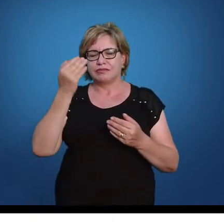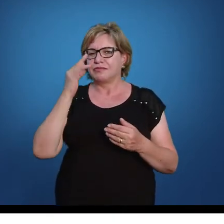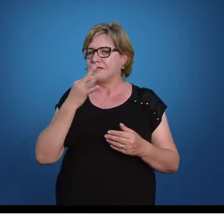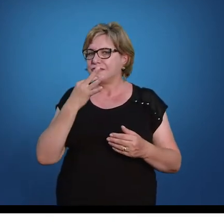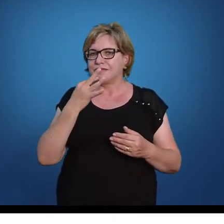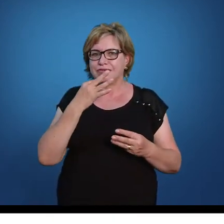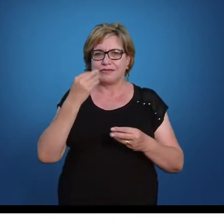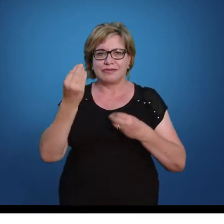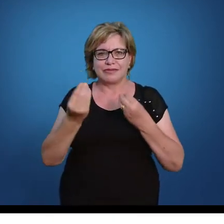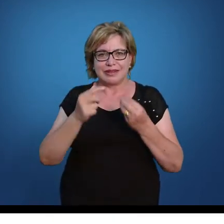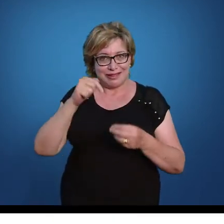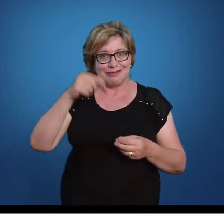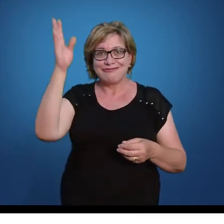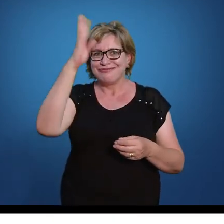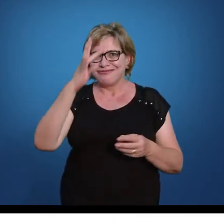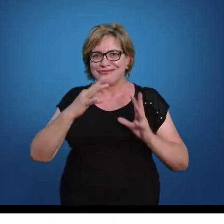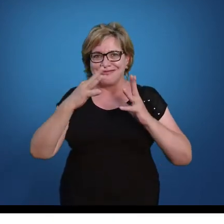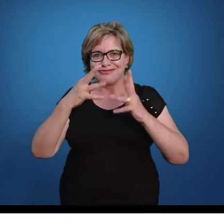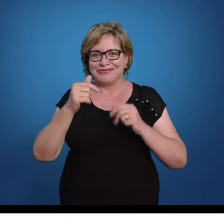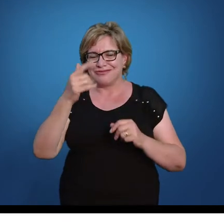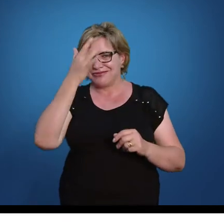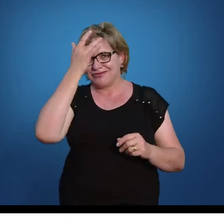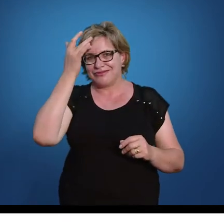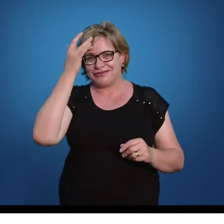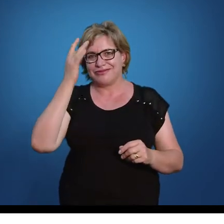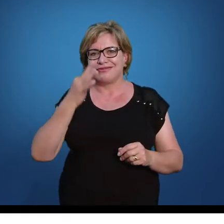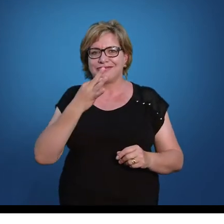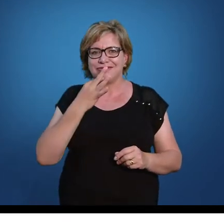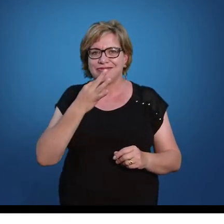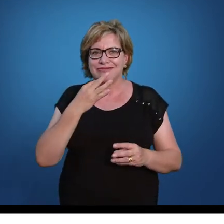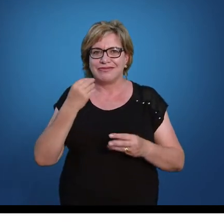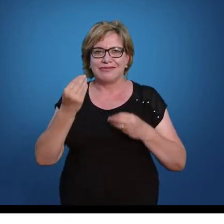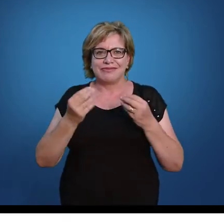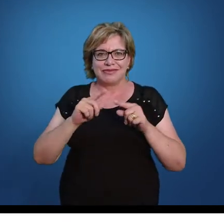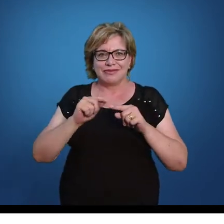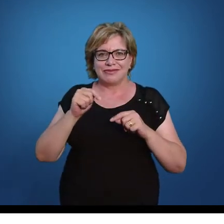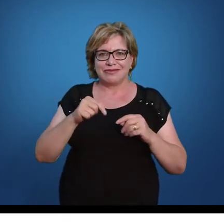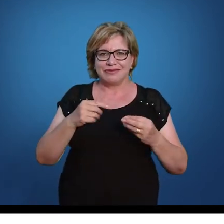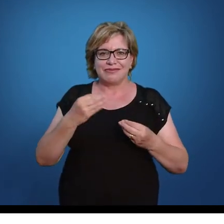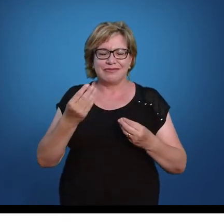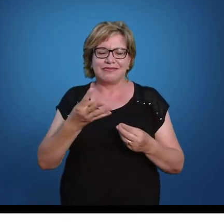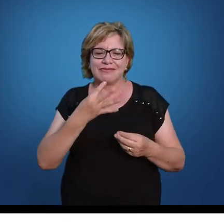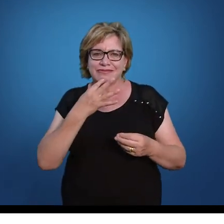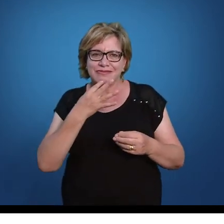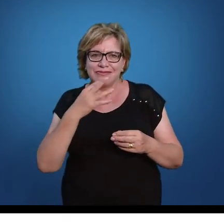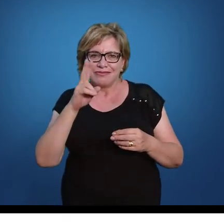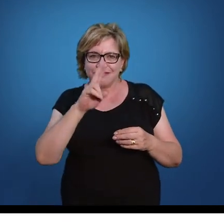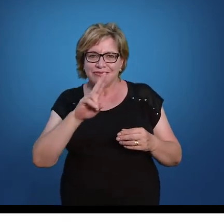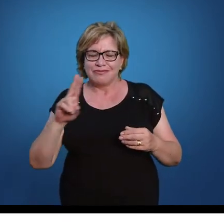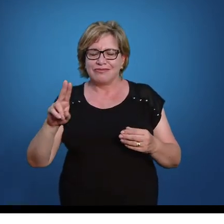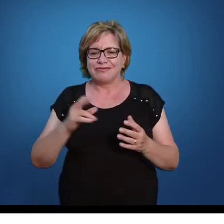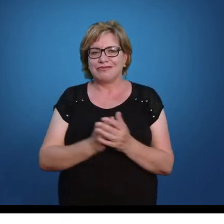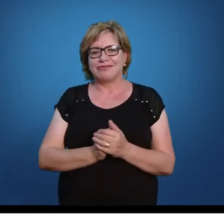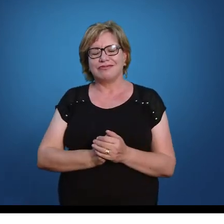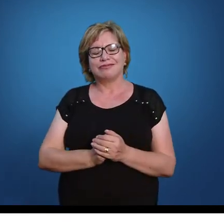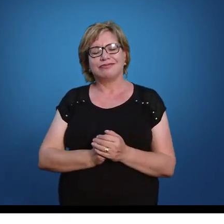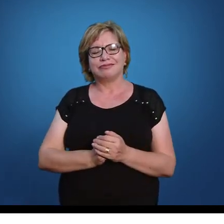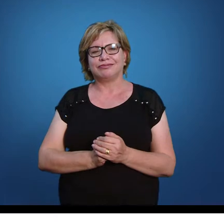forma. Eles sabem que é uma fórmula que resolve uma equação do segundo grau, mas não conhecem dessa forma por Báscara.